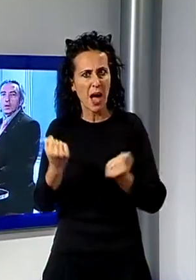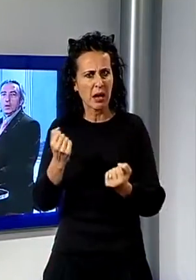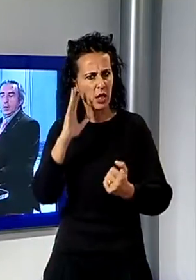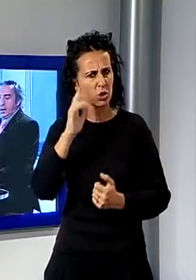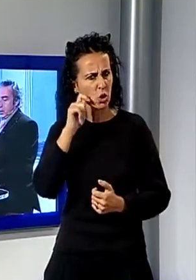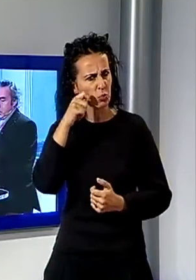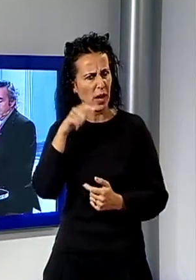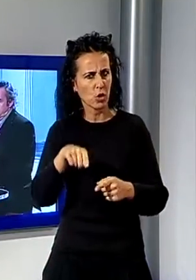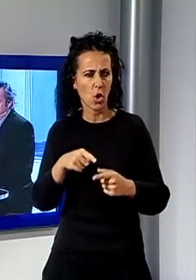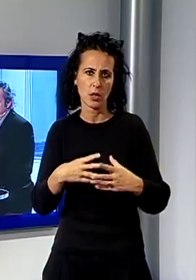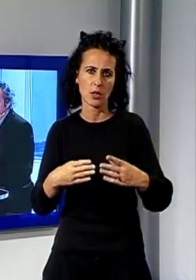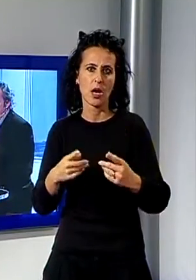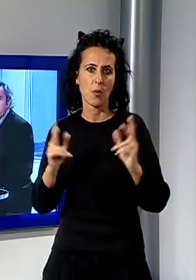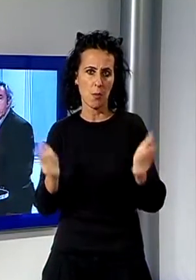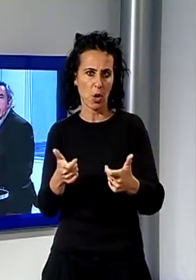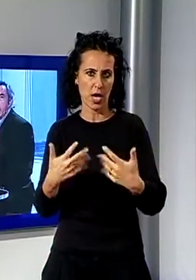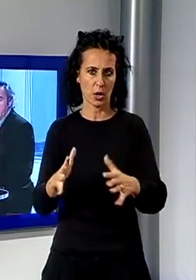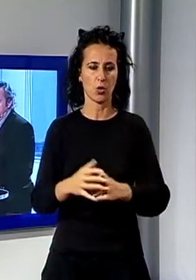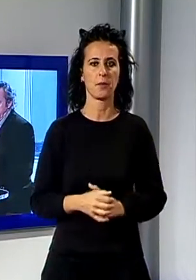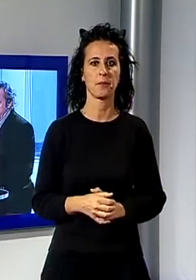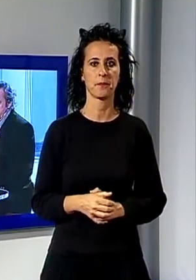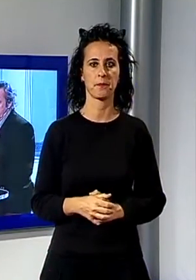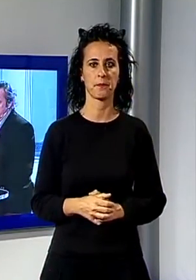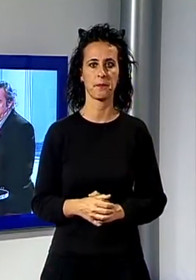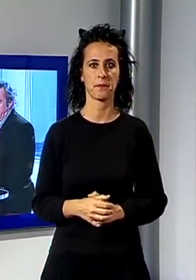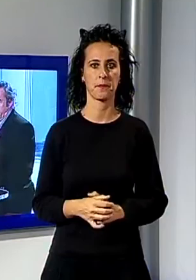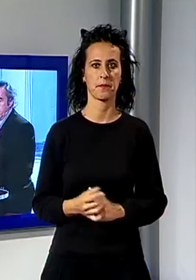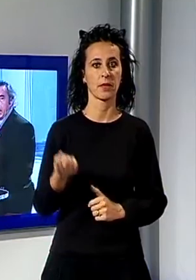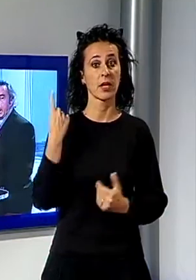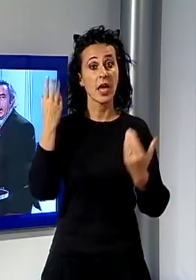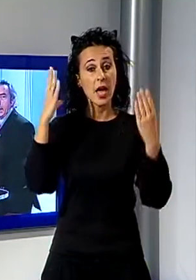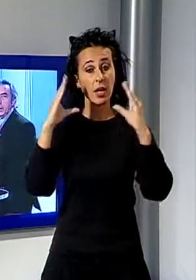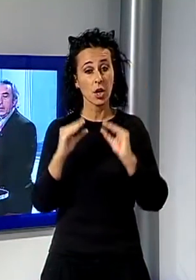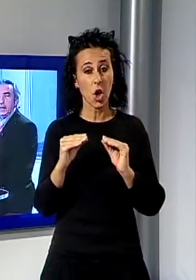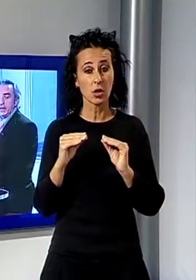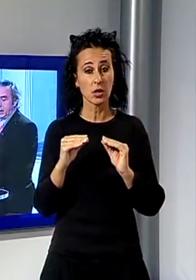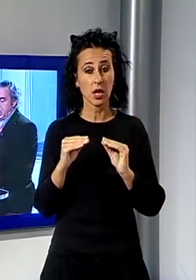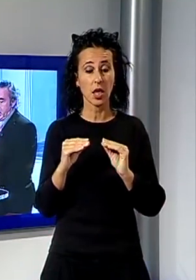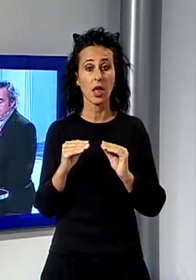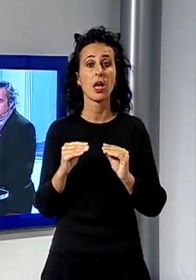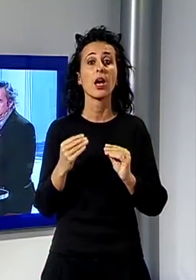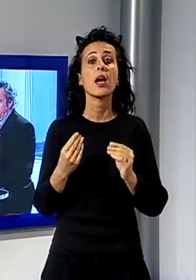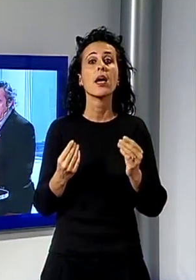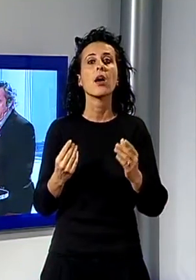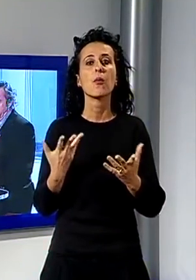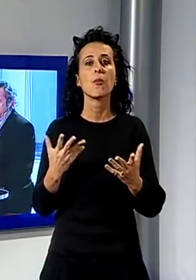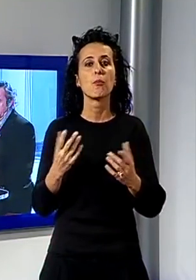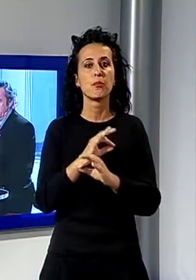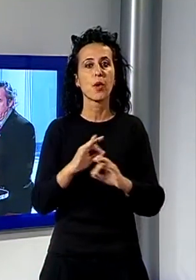Il soccorso alpino è intervenuto ieri notte a Sasso a Perchio tra Renaio e La Vetricia nel comune di Barga per ritrovare un